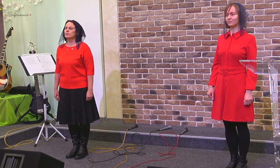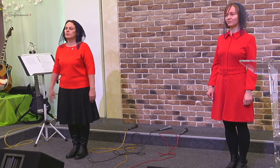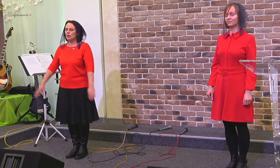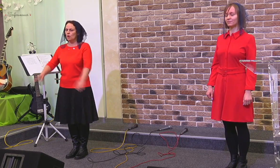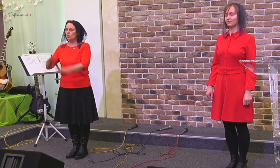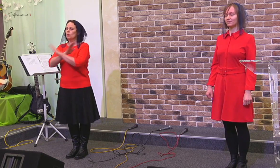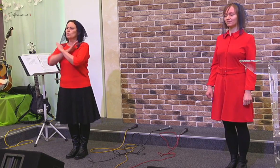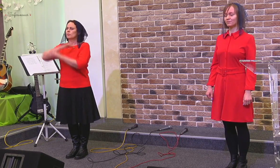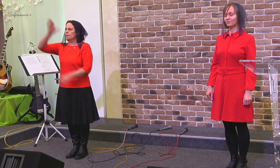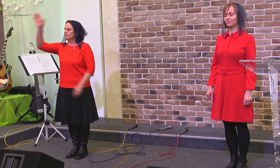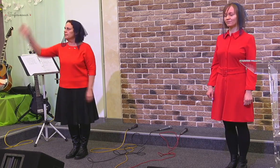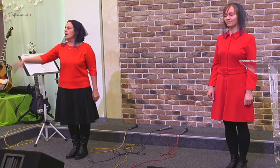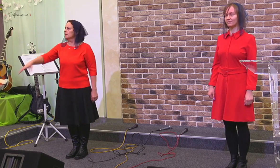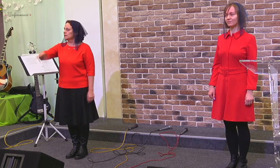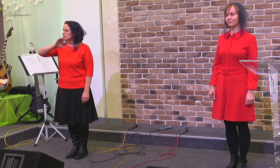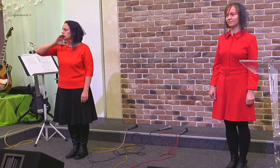Умер на кресте